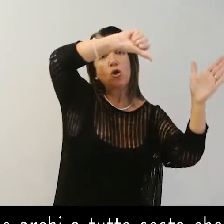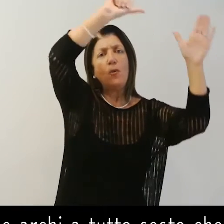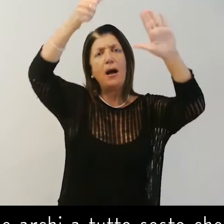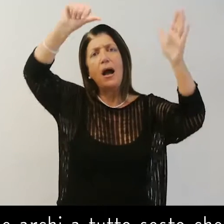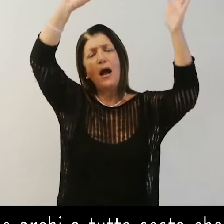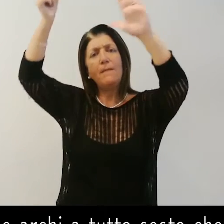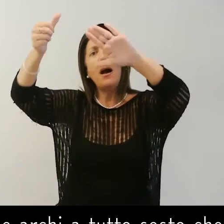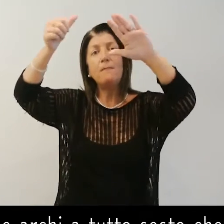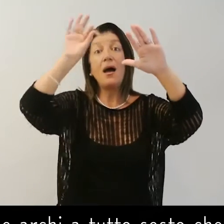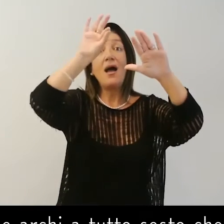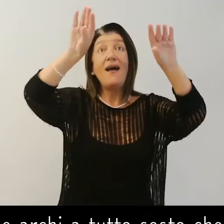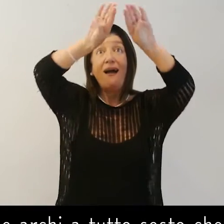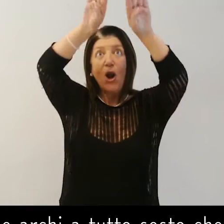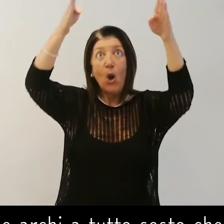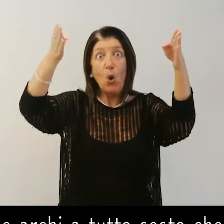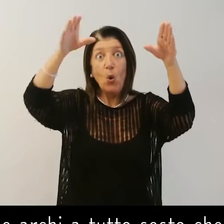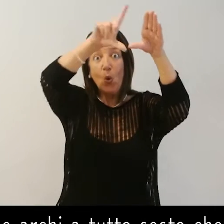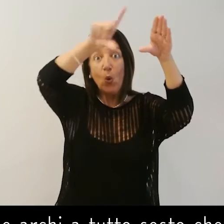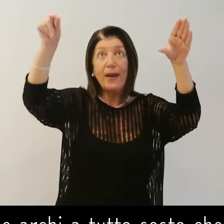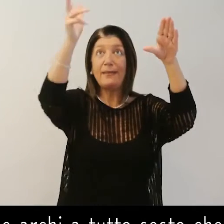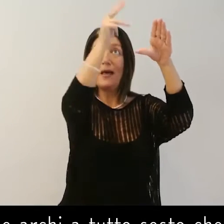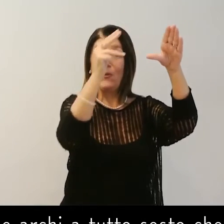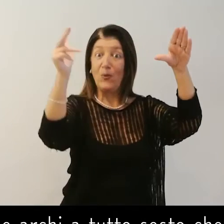sesto che accolgono una lunetta decorata.